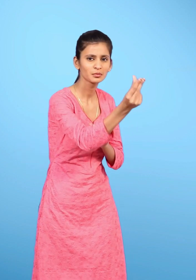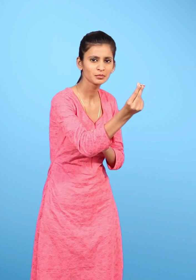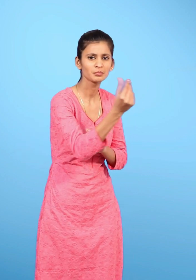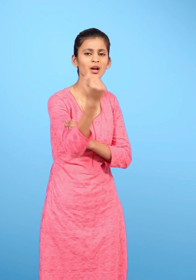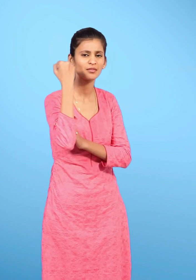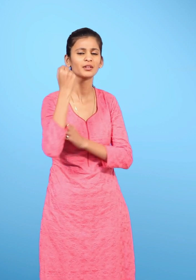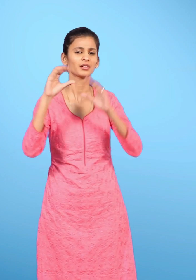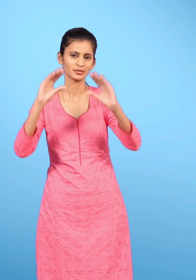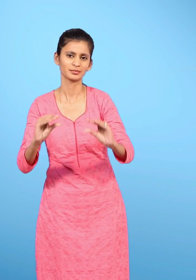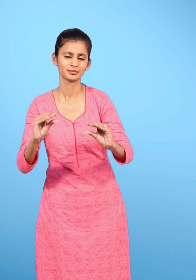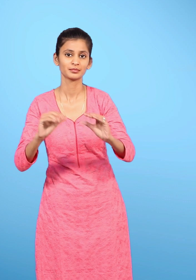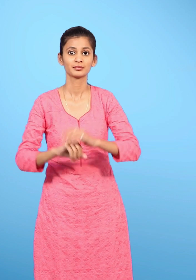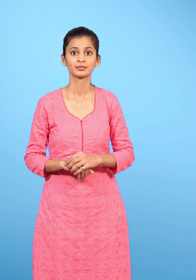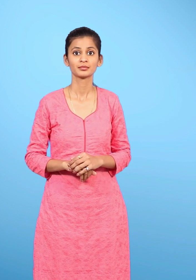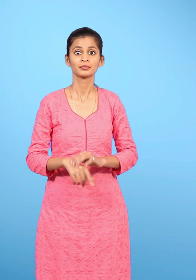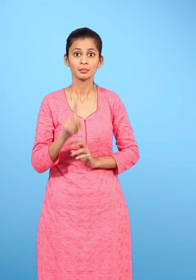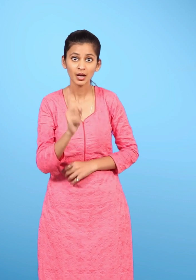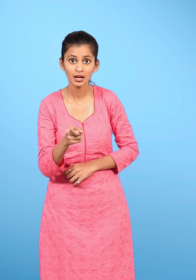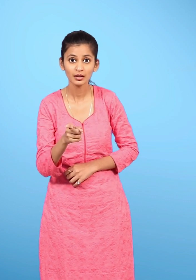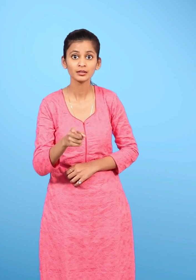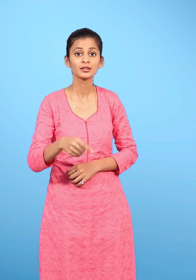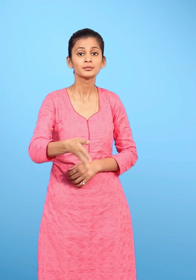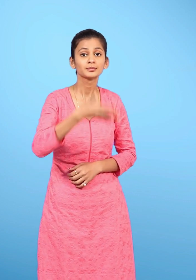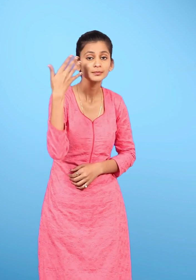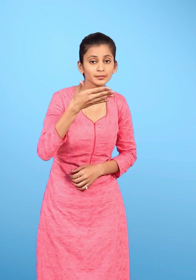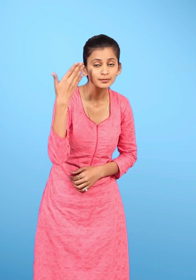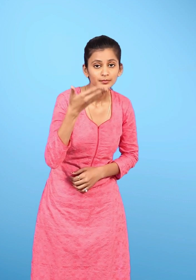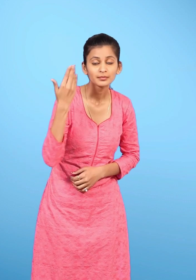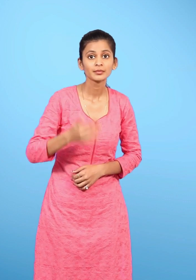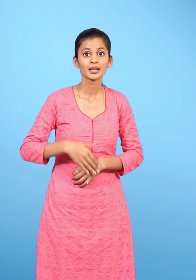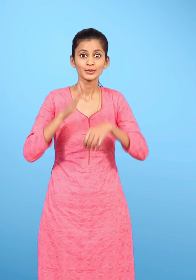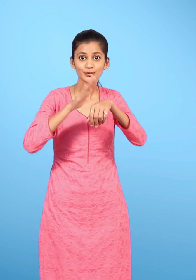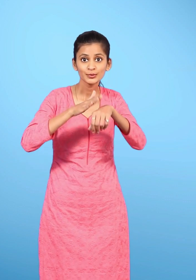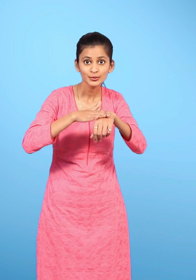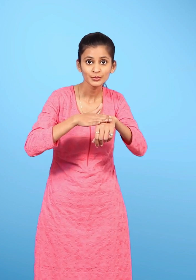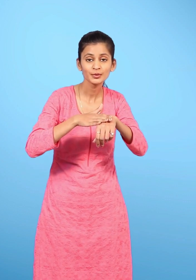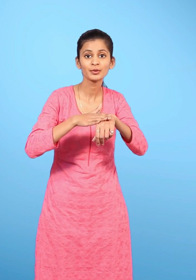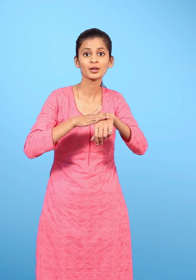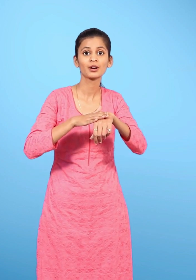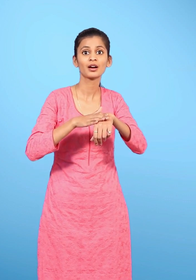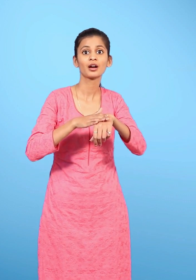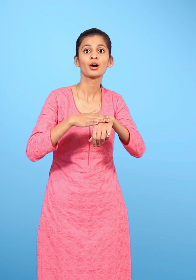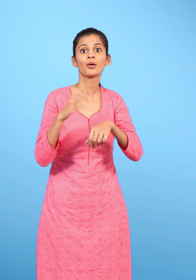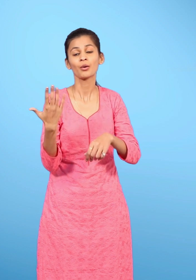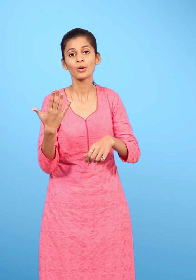ख्षमता कम लेकिन सूंगने चूने और